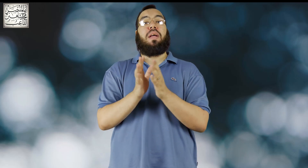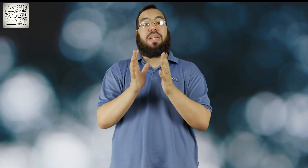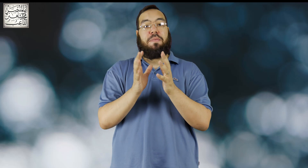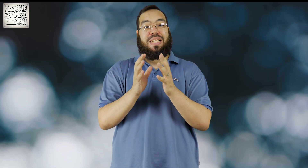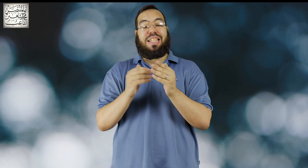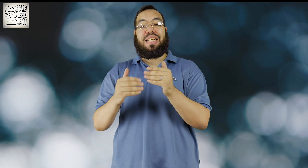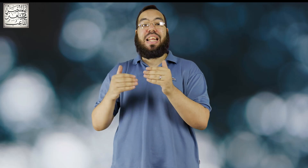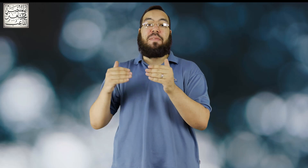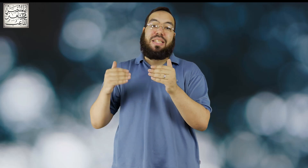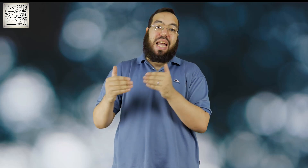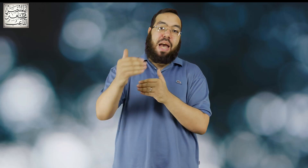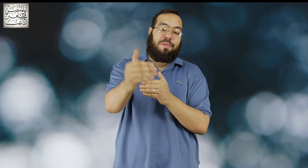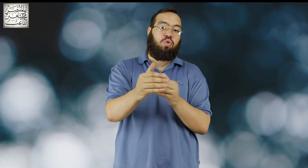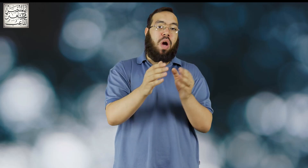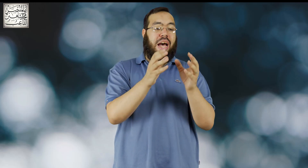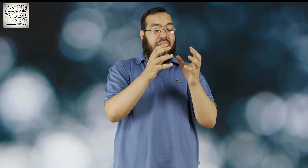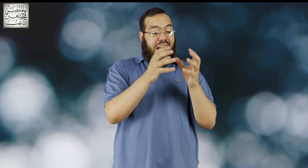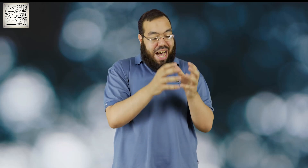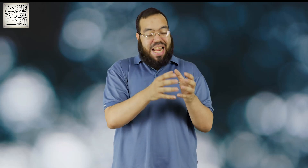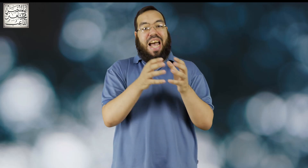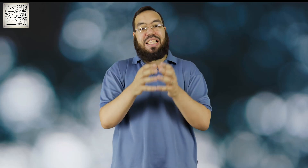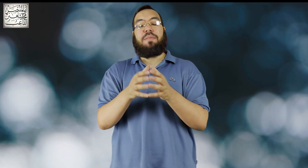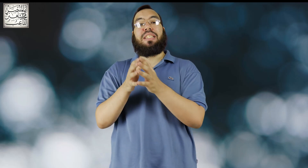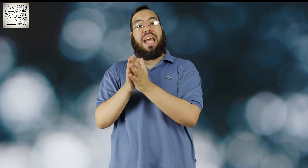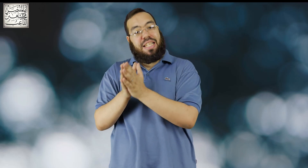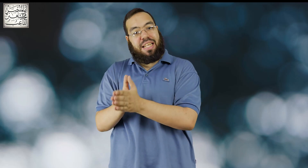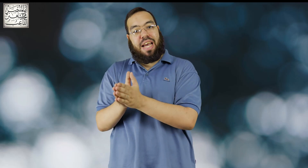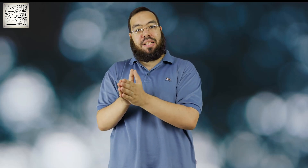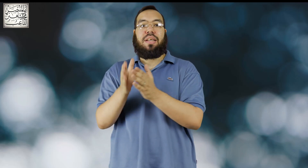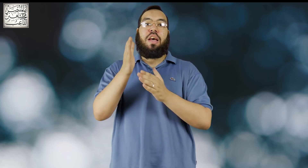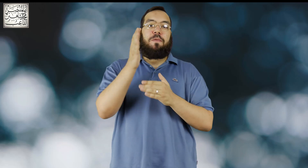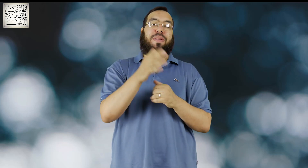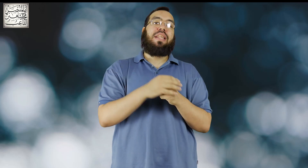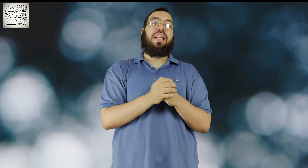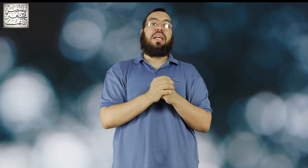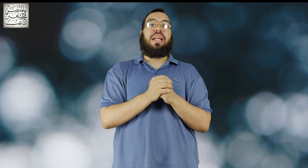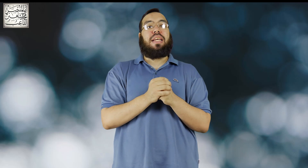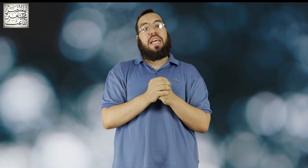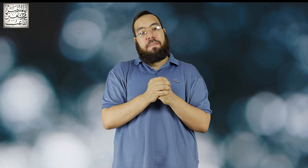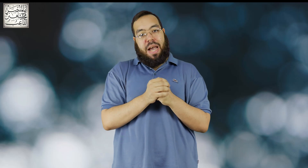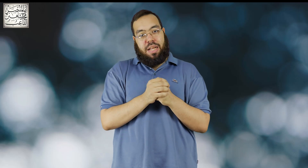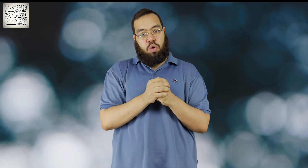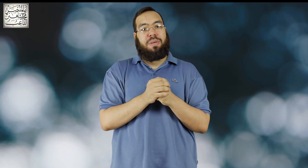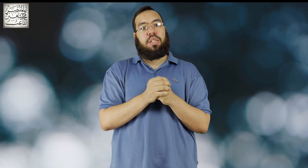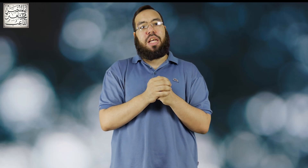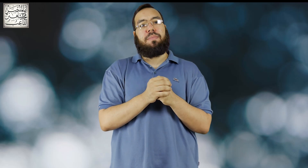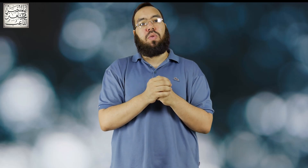بتديلك مساحة مفتوحة على قد مساحة الكارت فبالتالي انا جايب مع اللوميكس جي 85